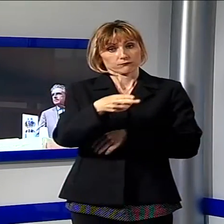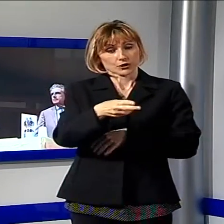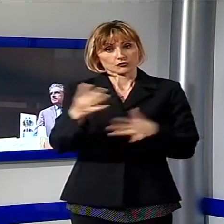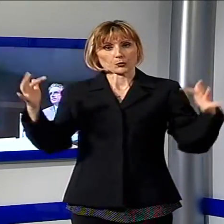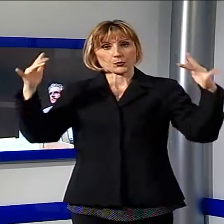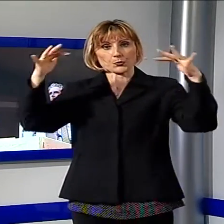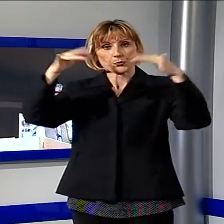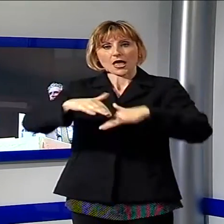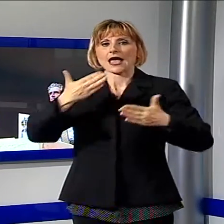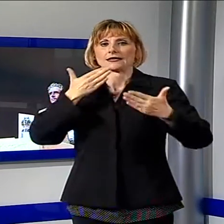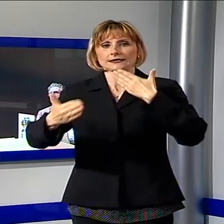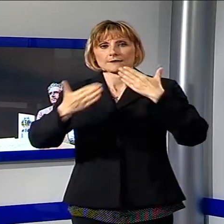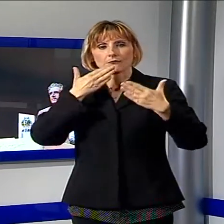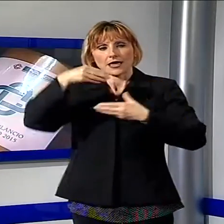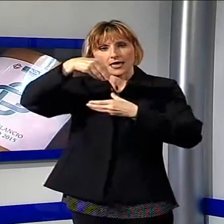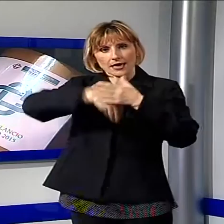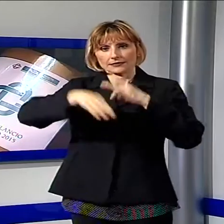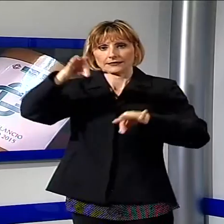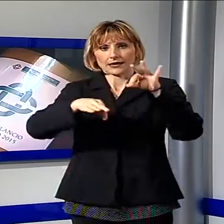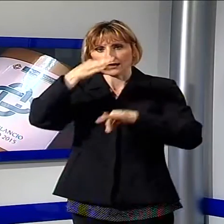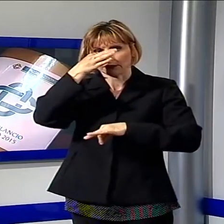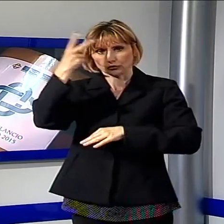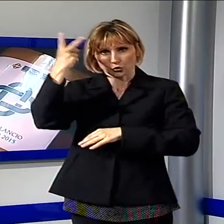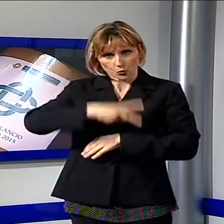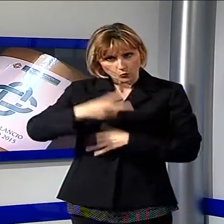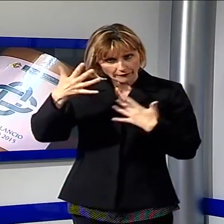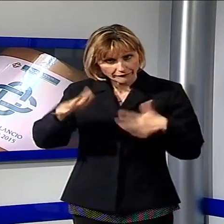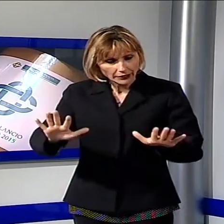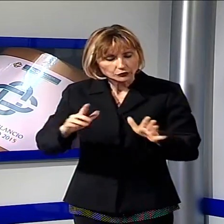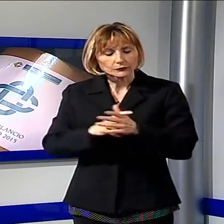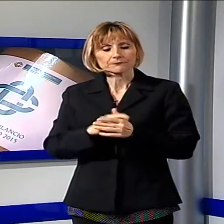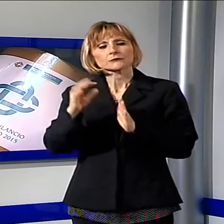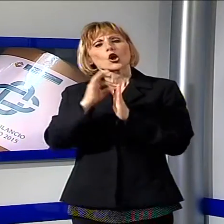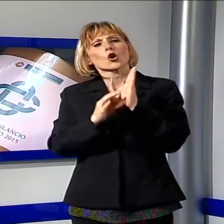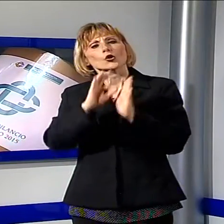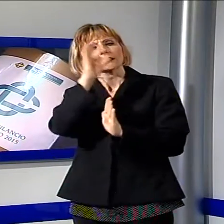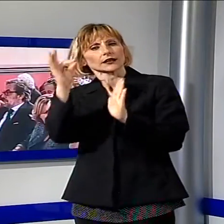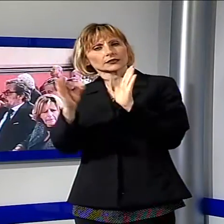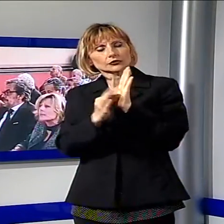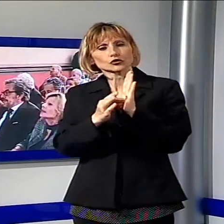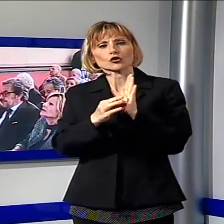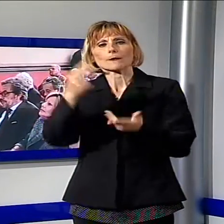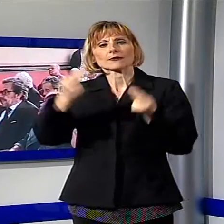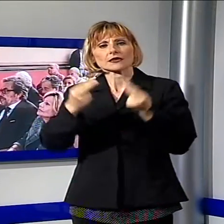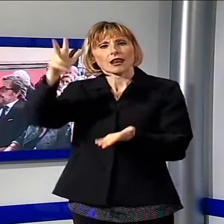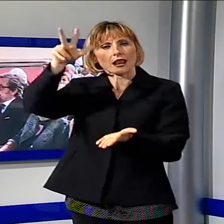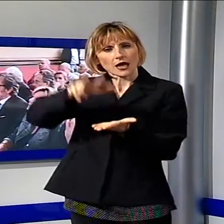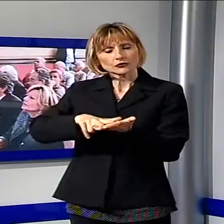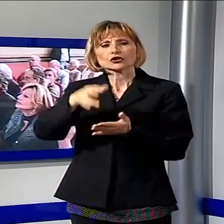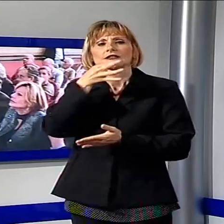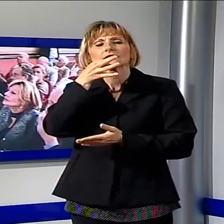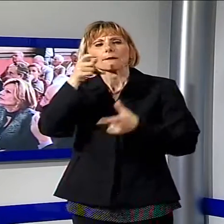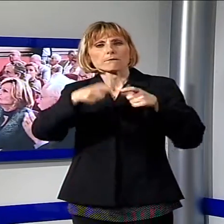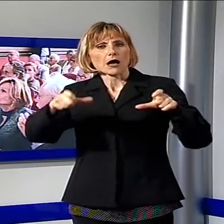assemblea al Teatro del Giglio di Lucca. All'ordine del giorno l'approvazione del bilancio che certifica il buono stato di salute della